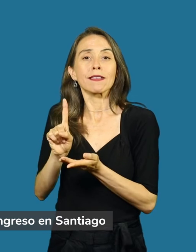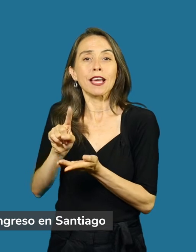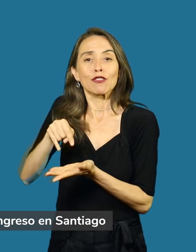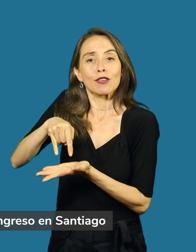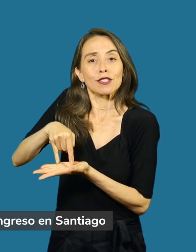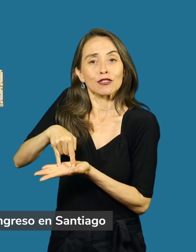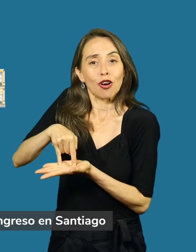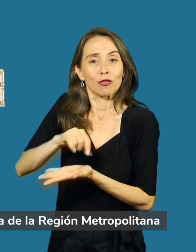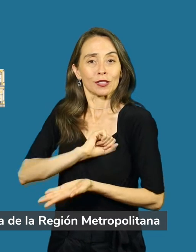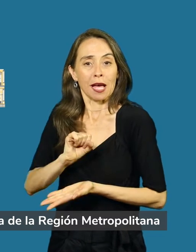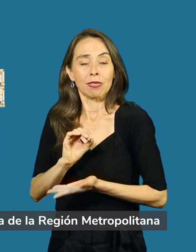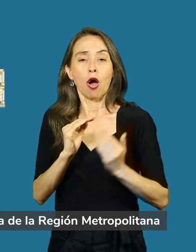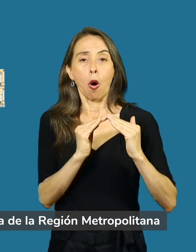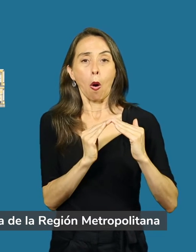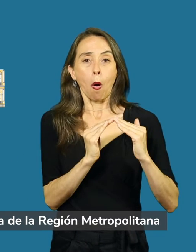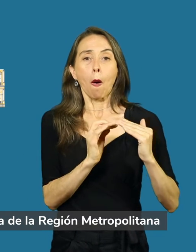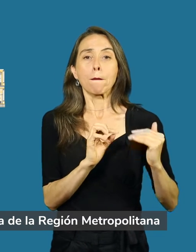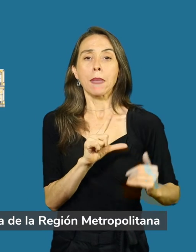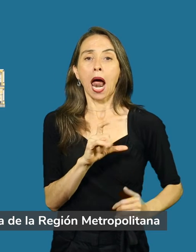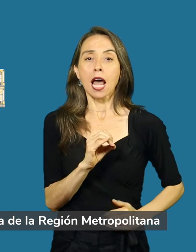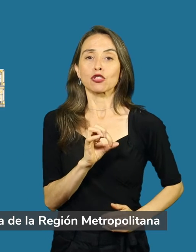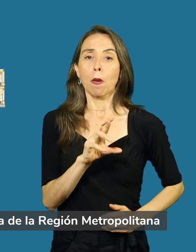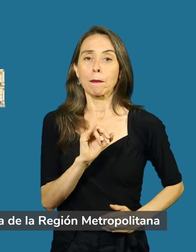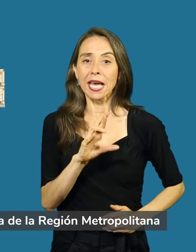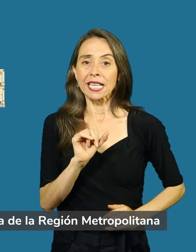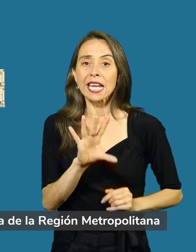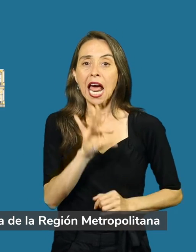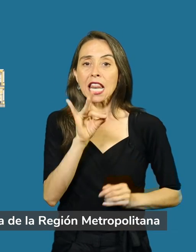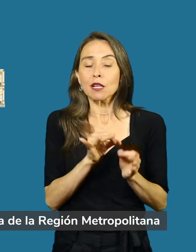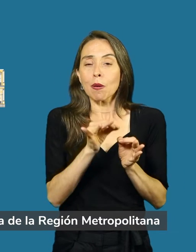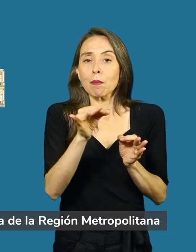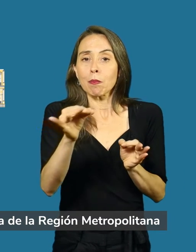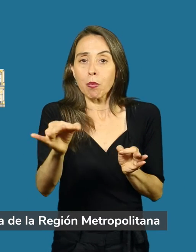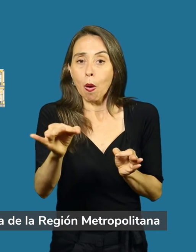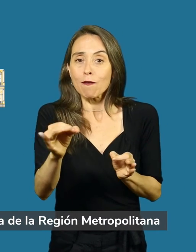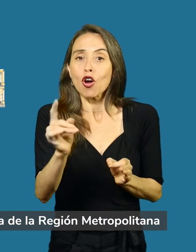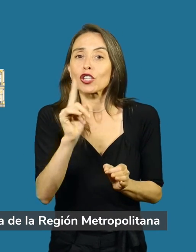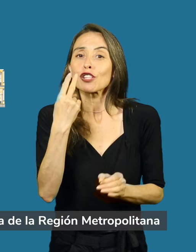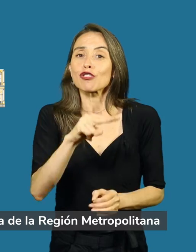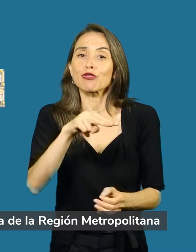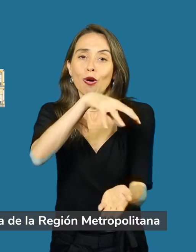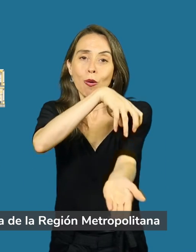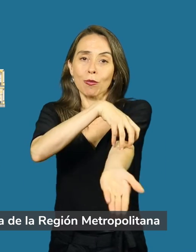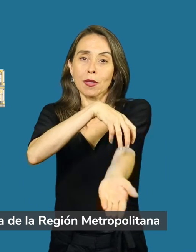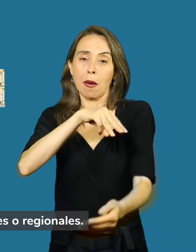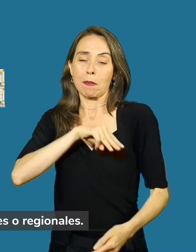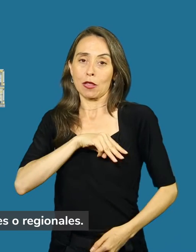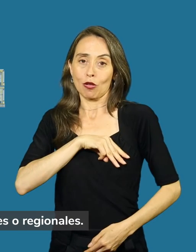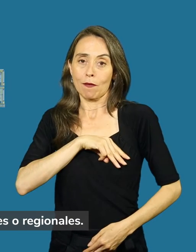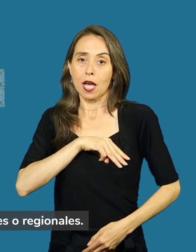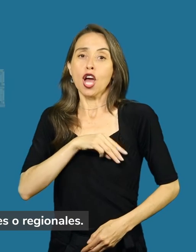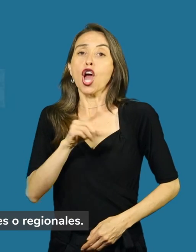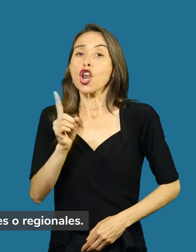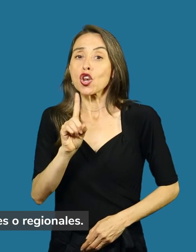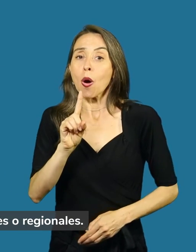Santiago o al Palacio Pereira, eligiendo localidades fuera de la región metropolitana que no sean capitales